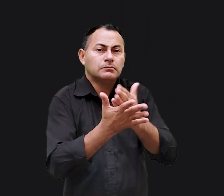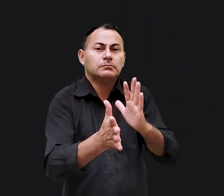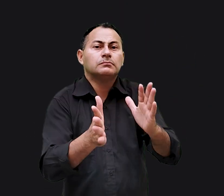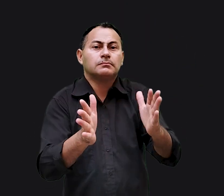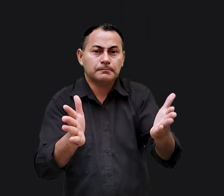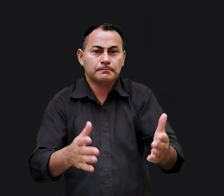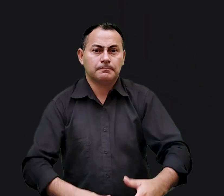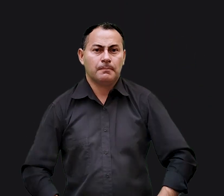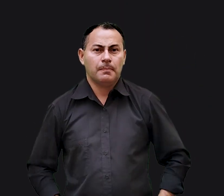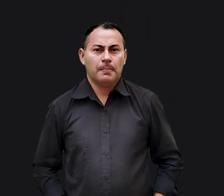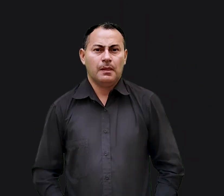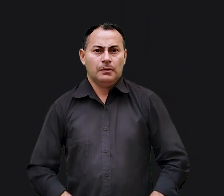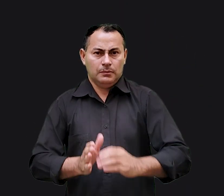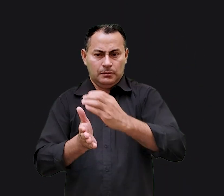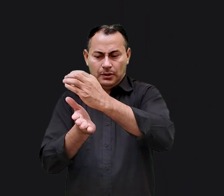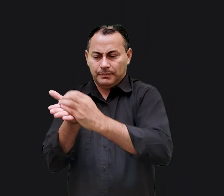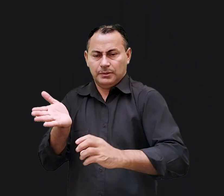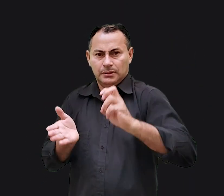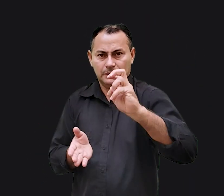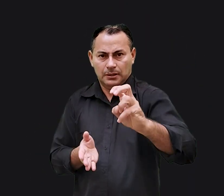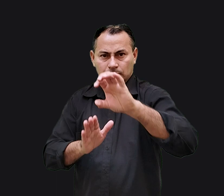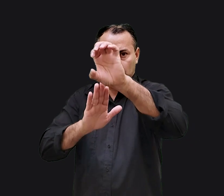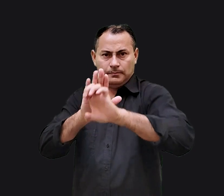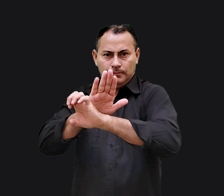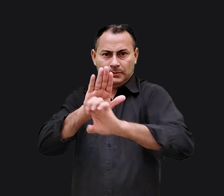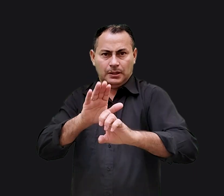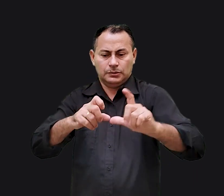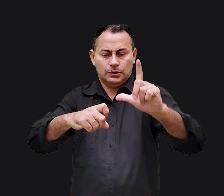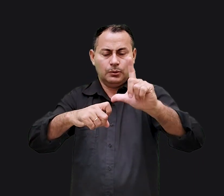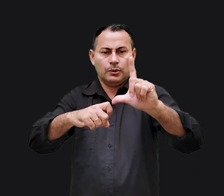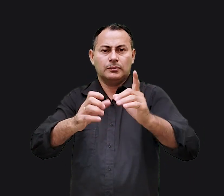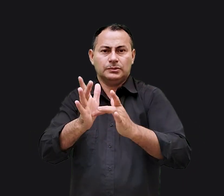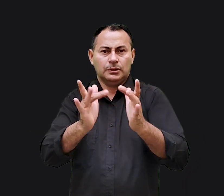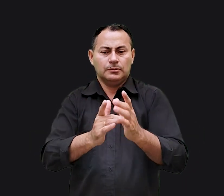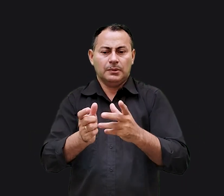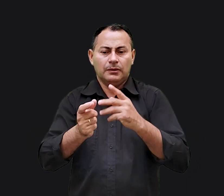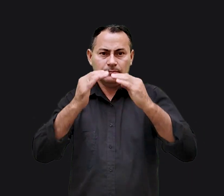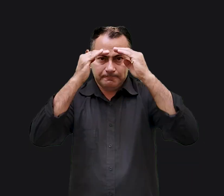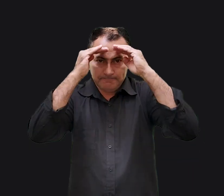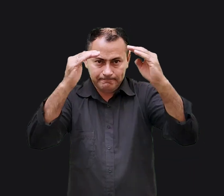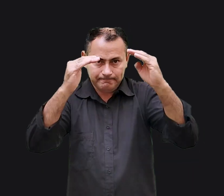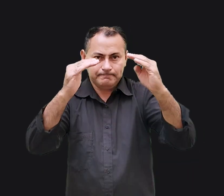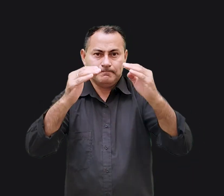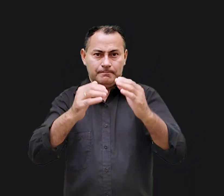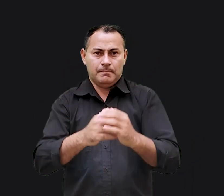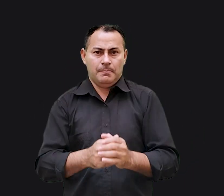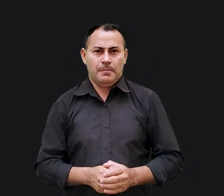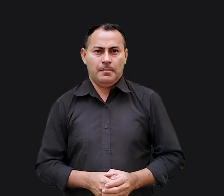embora. No capítulo 5 do Evangelho de Lucas, Jesus cumpriu seu manifesto.